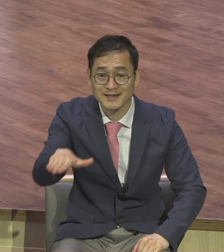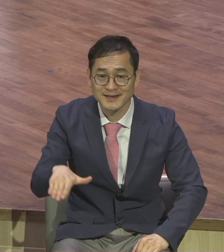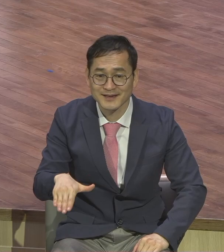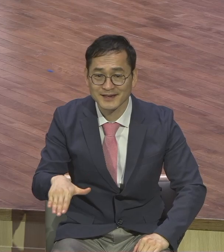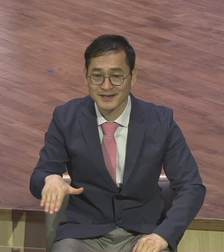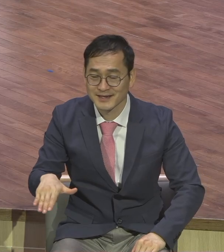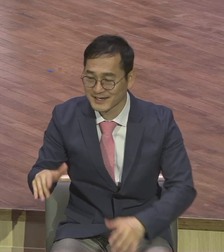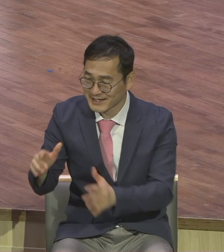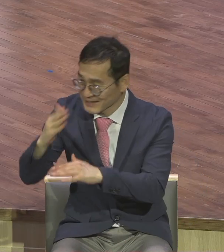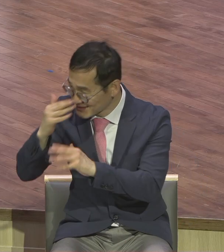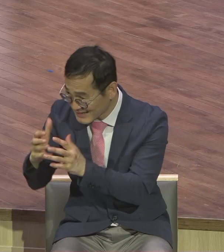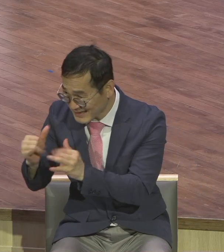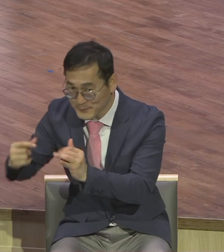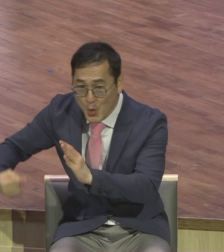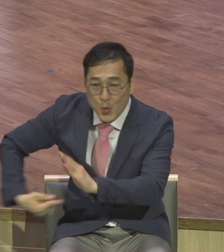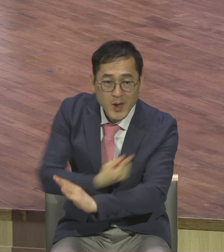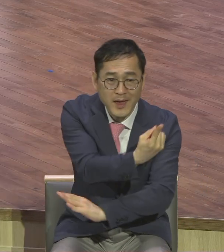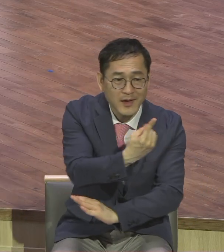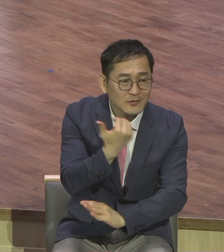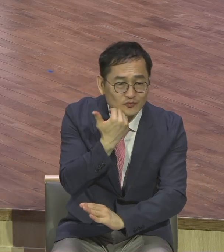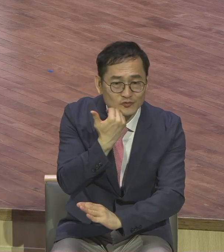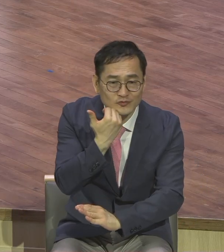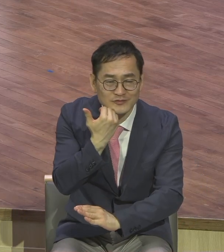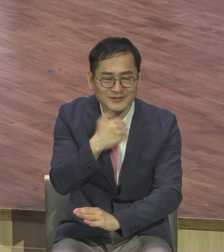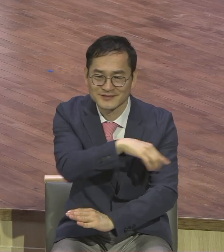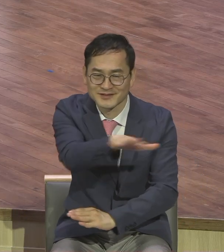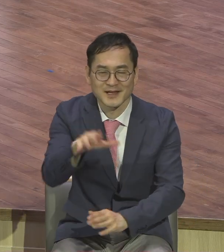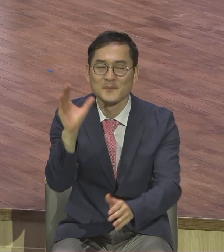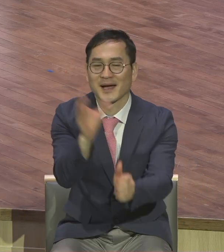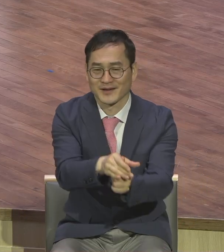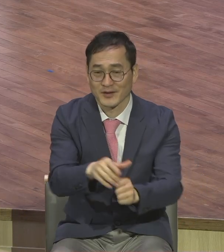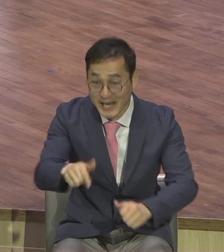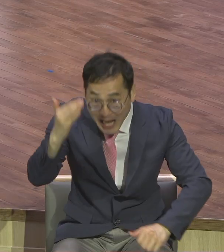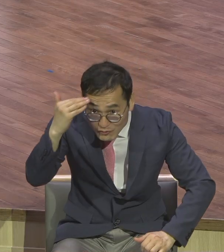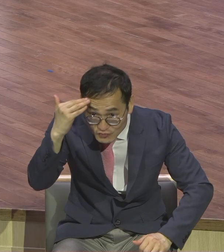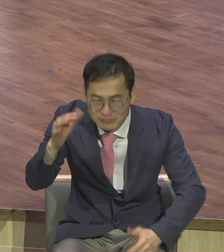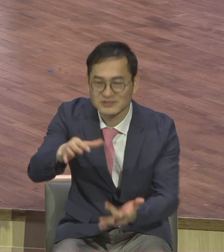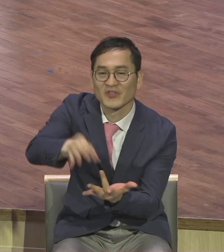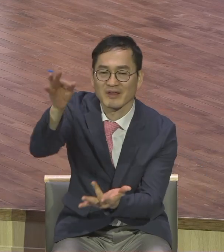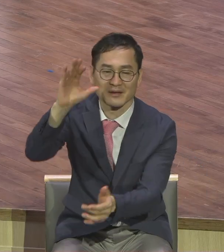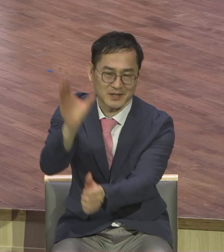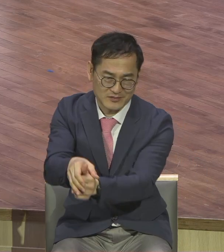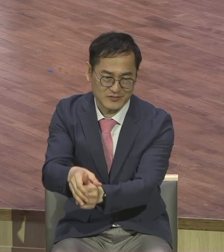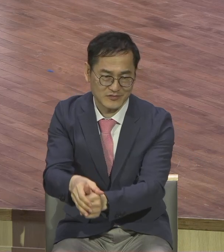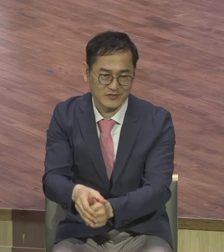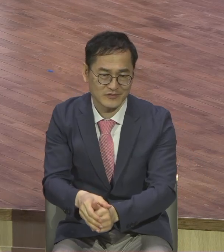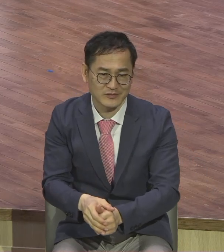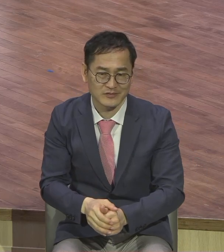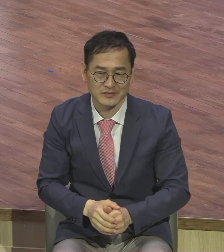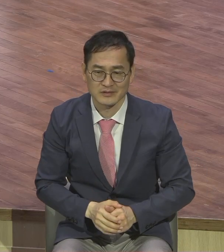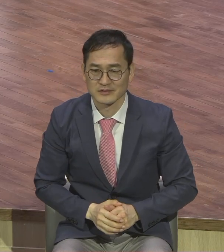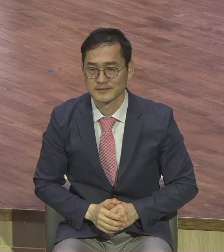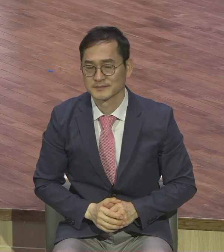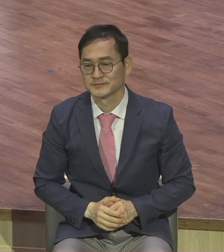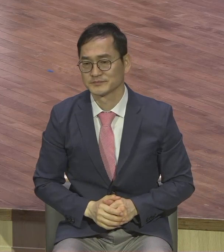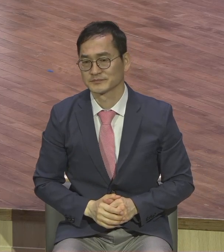받겠던 사람들이었습니다. 그런데 유대인들이 이스라엘이 지금도 마찬가지